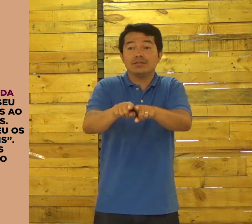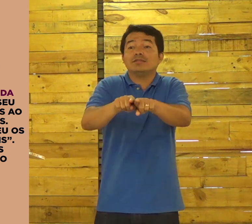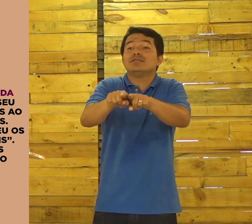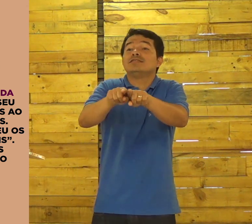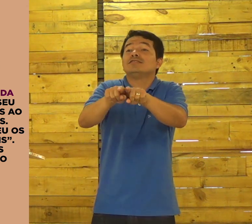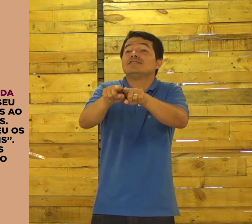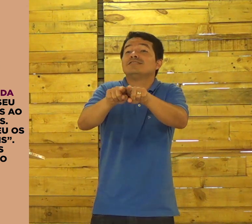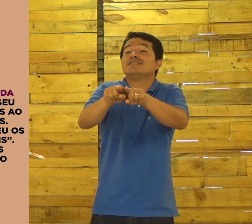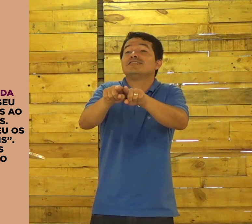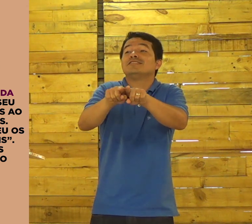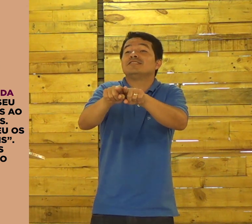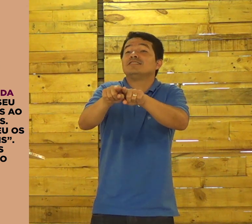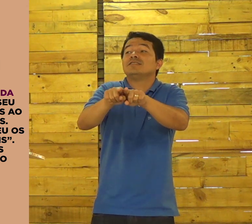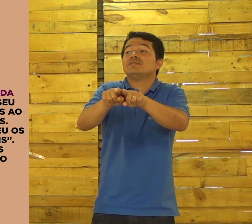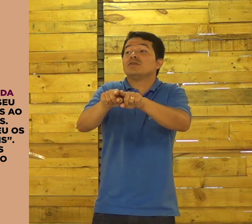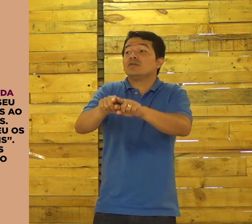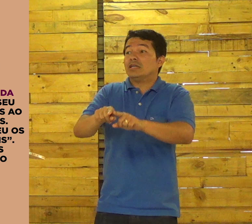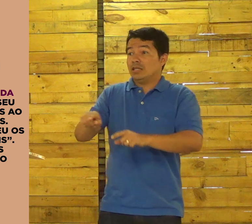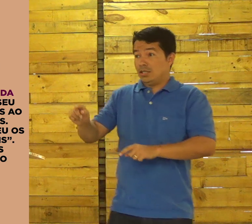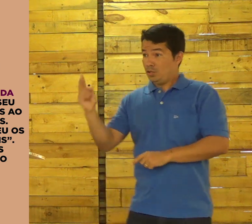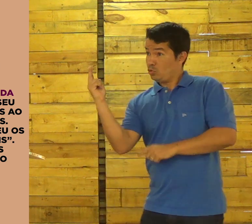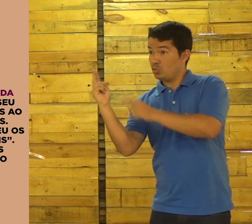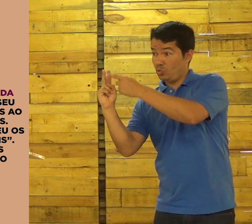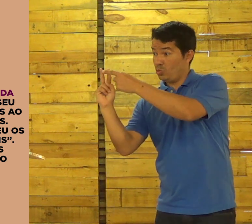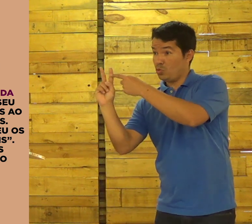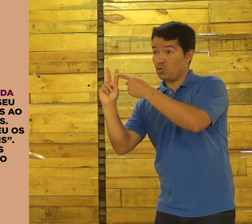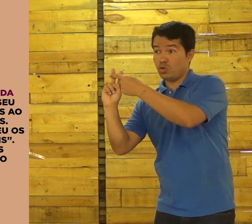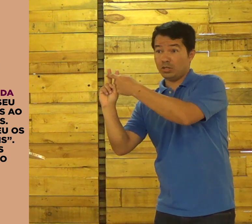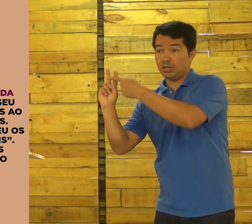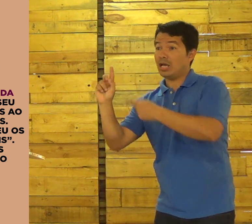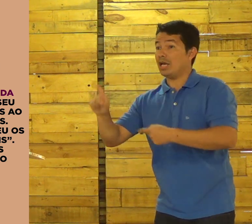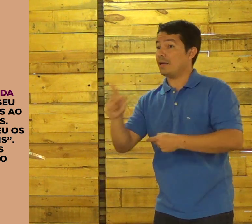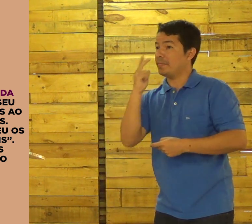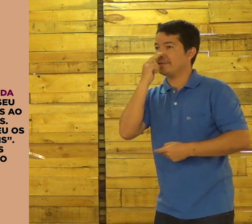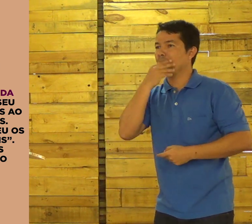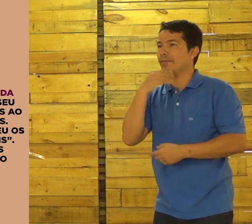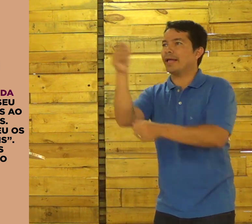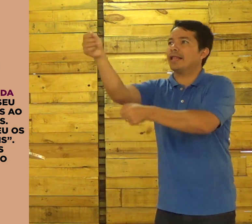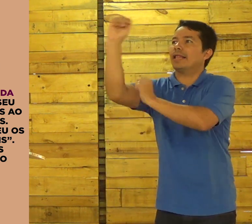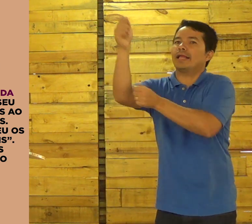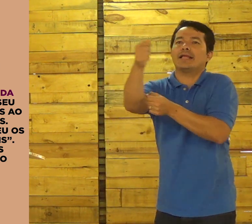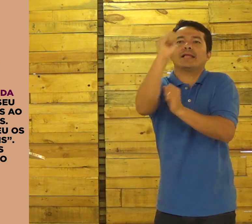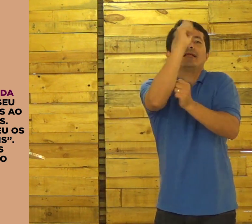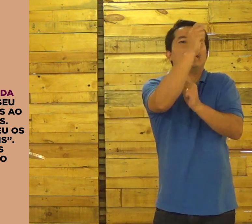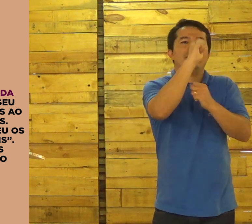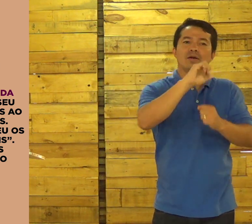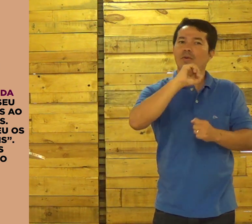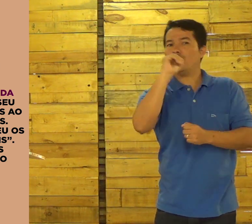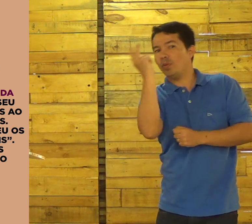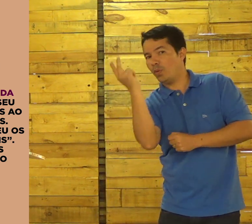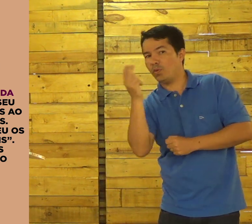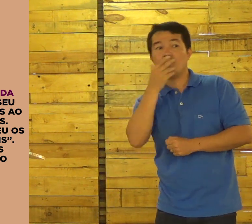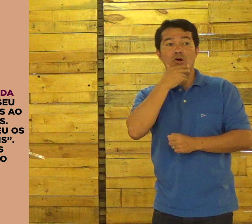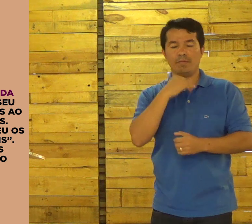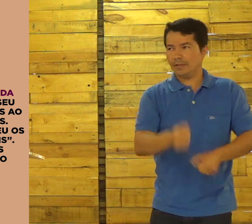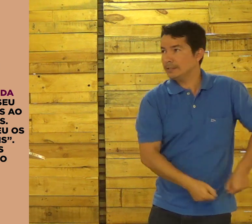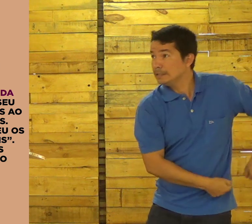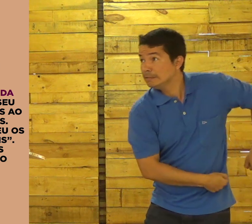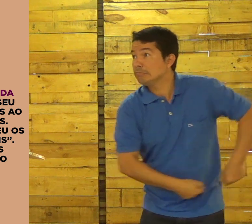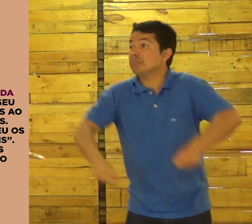Pedro e seu irmão, André. E eles estavam lançando os rios ao mar.